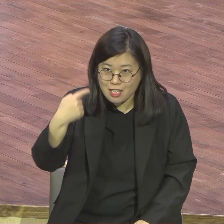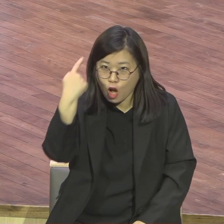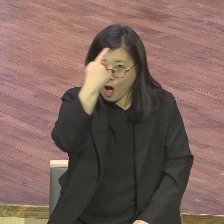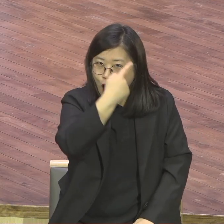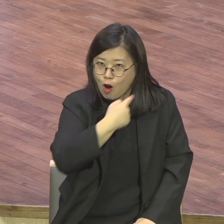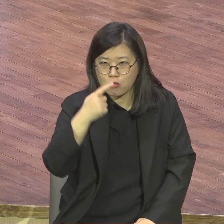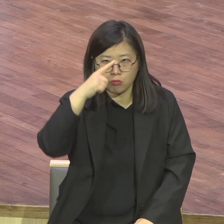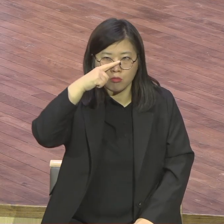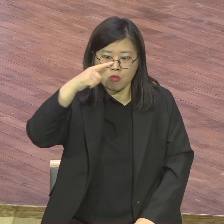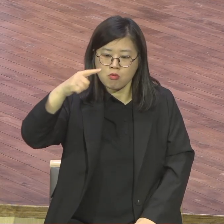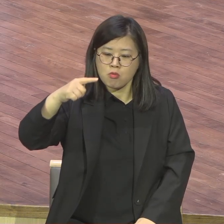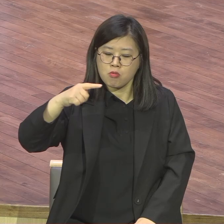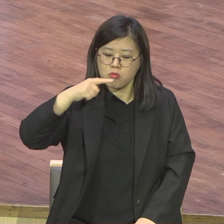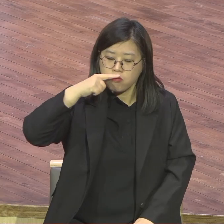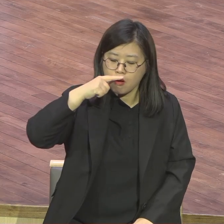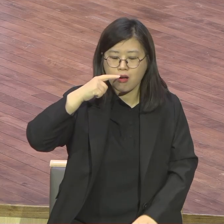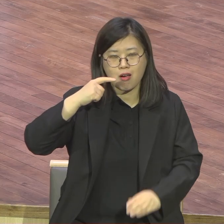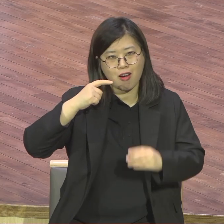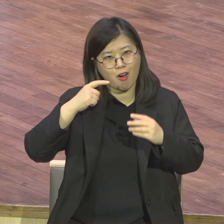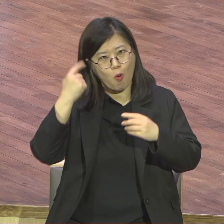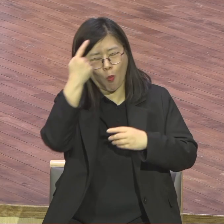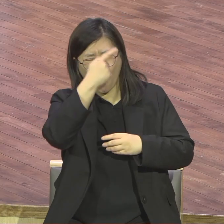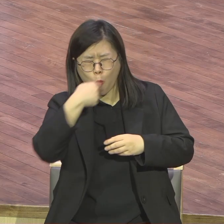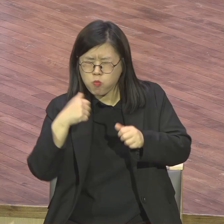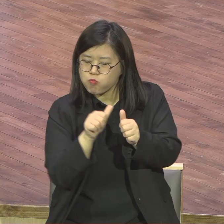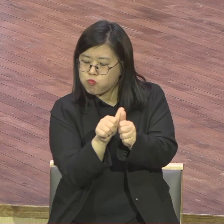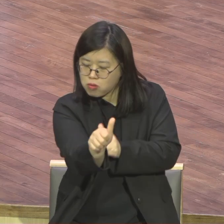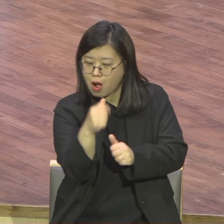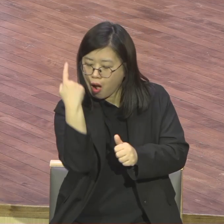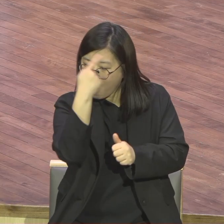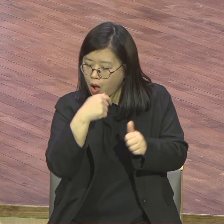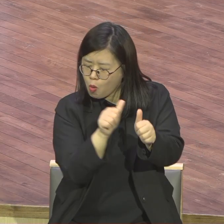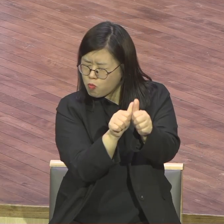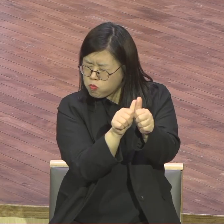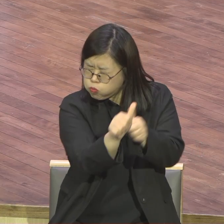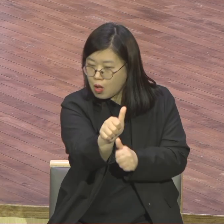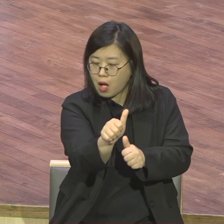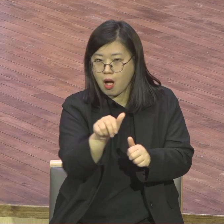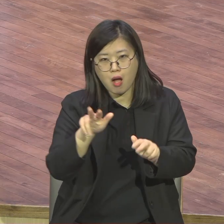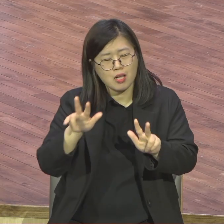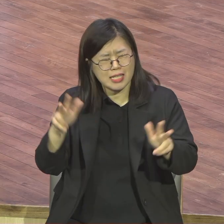와 지금까지 우리 형님처럼 잘생긴 남자를 지금까지 본 적이 없어요